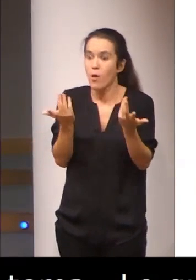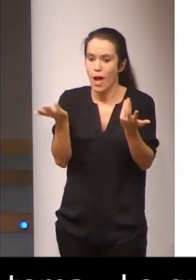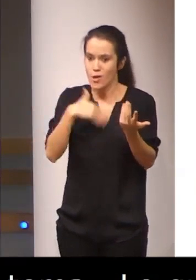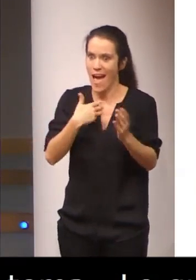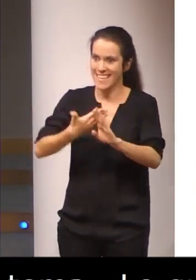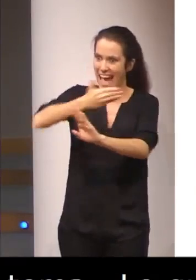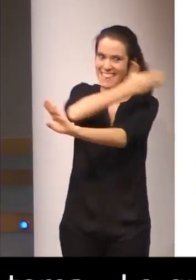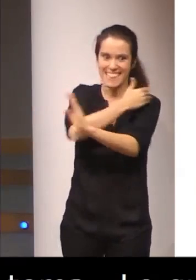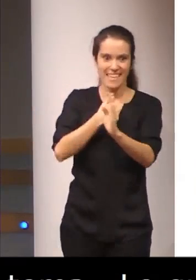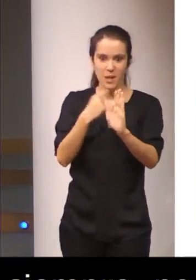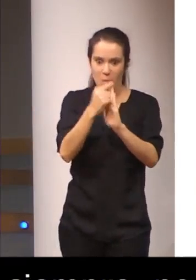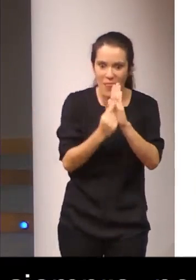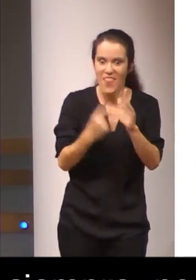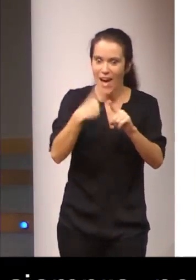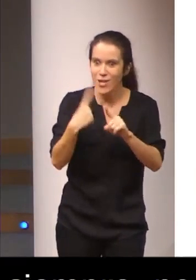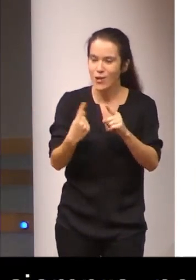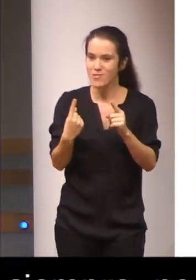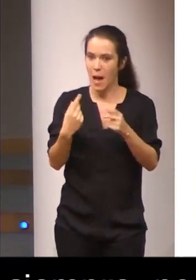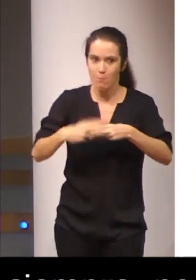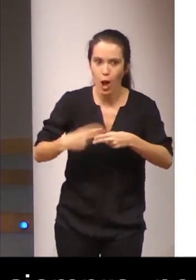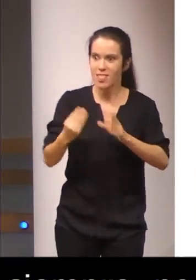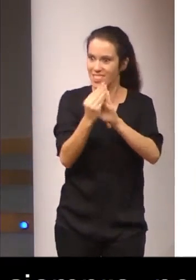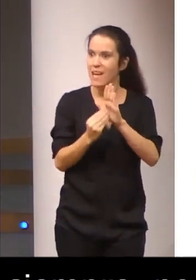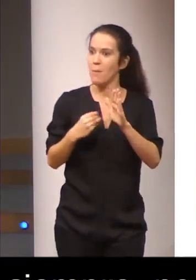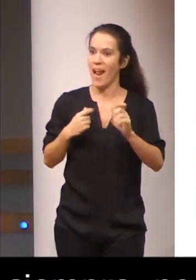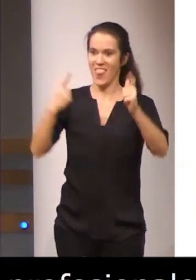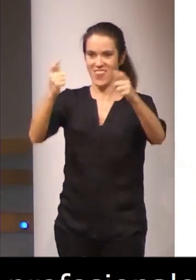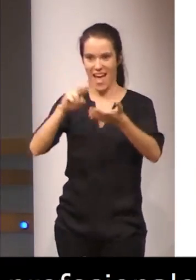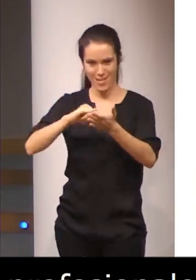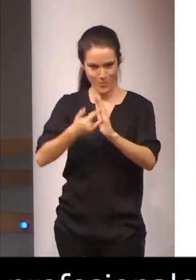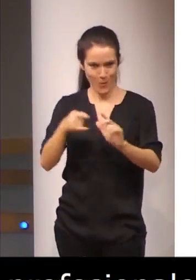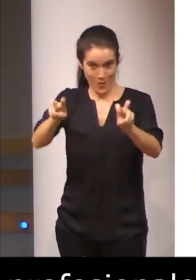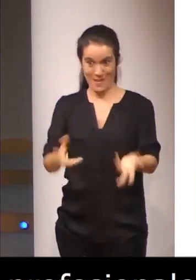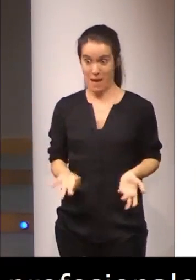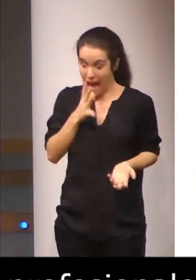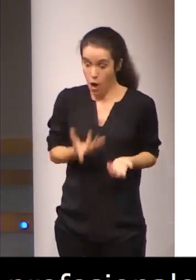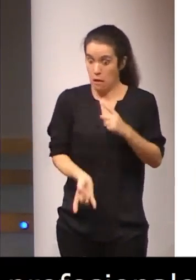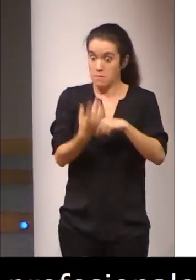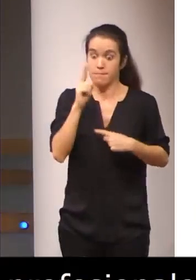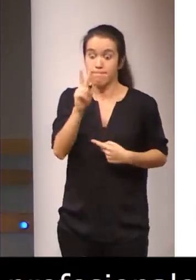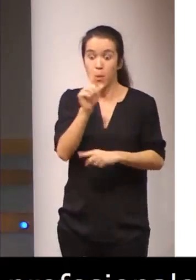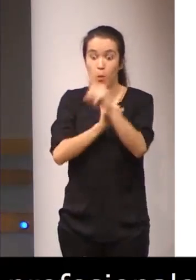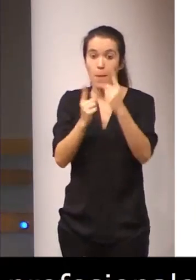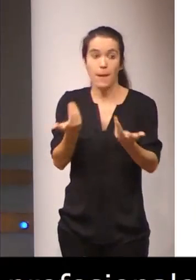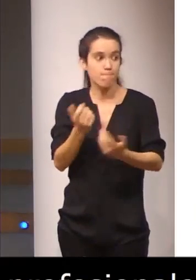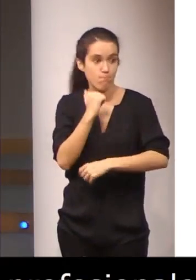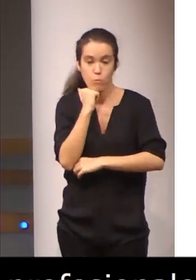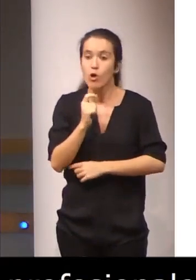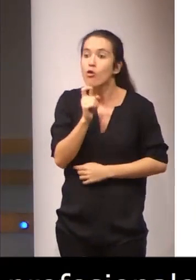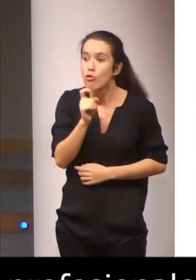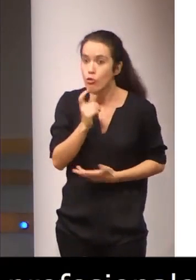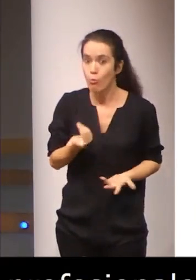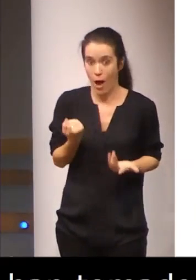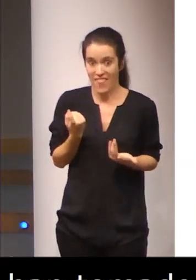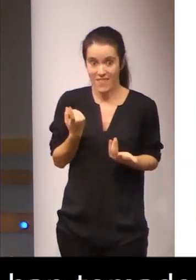las medidas o no las medidas anteriormente para pariar este problema. Ahora tenemos ese problema y, de alguna manera u otra, pues tenemos